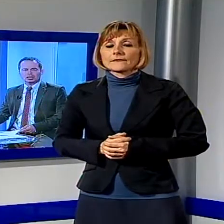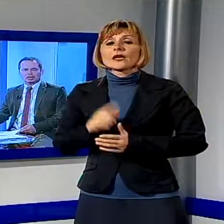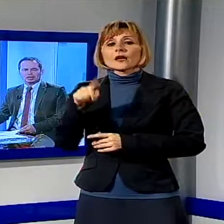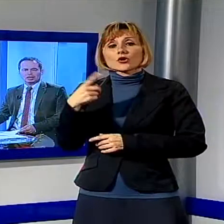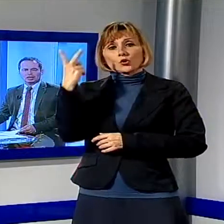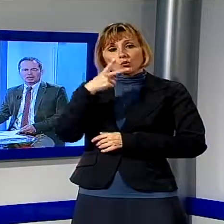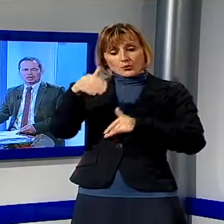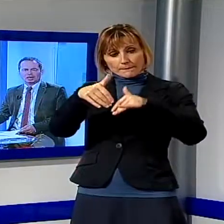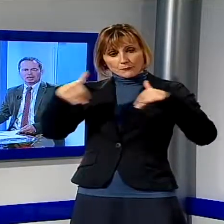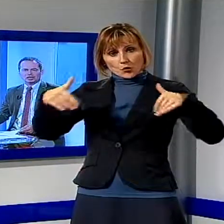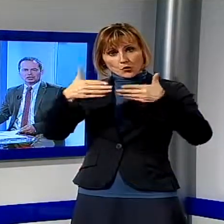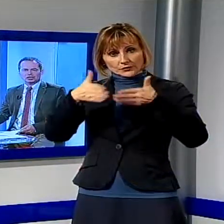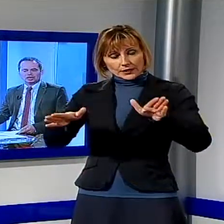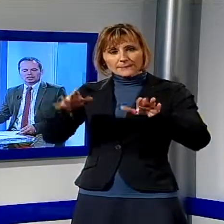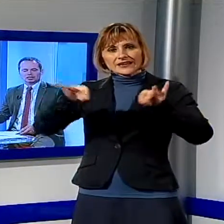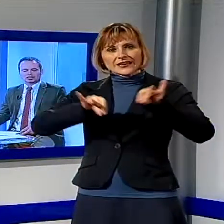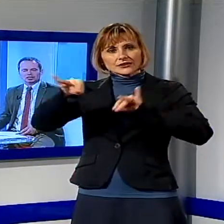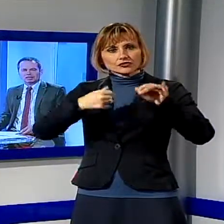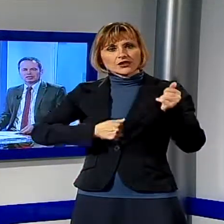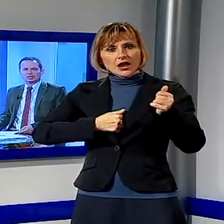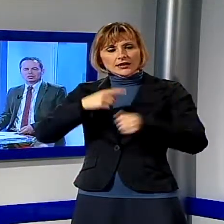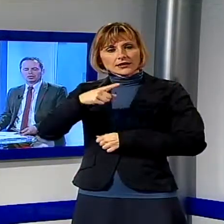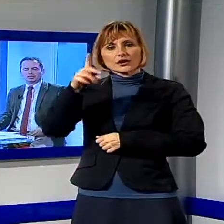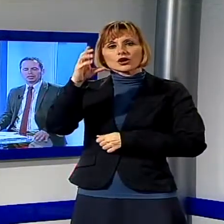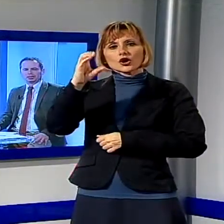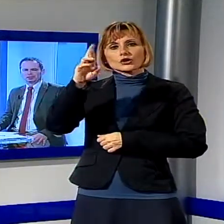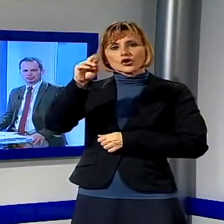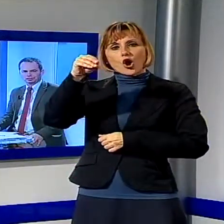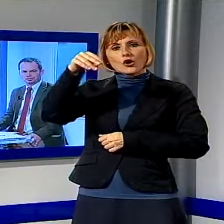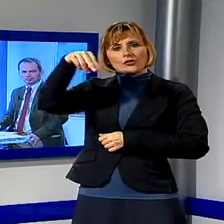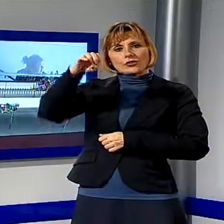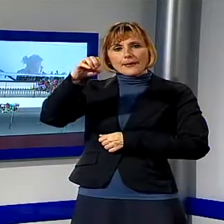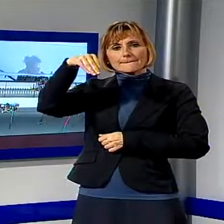mostra dedicata al regista canadese David Cronenberg.